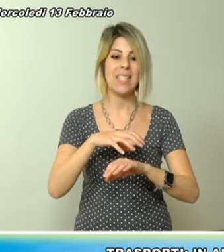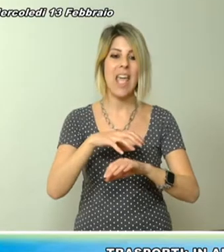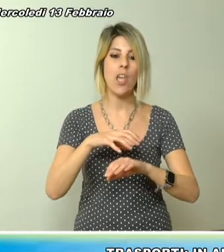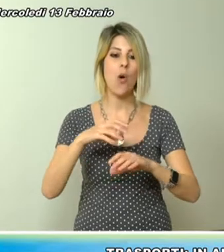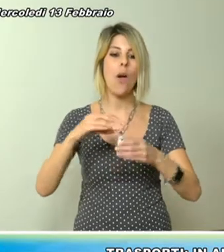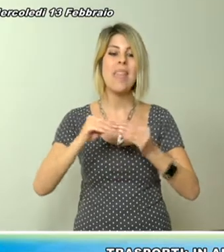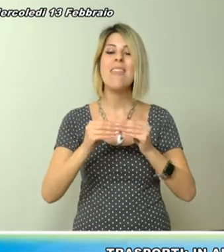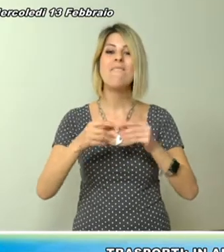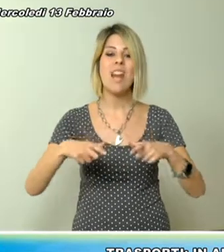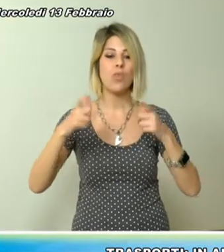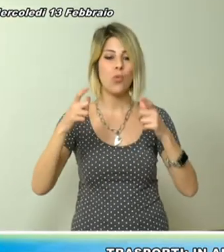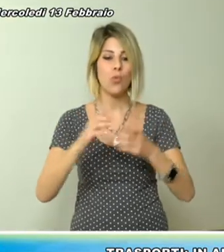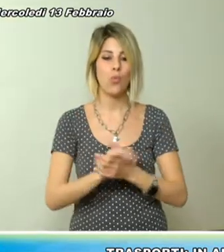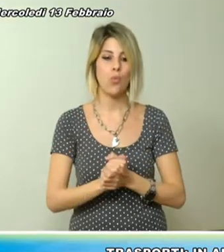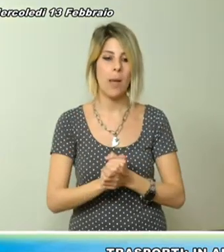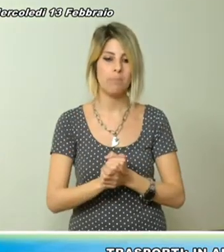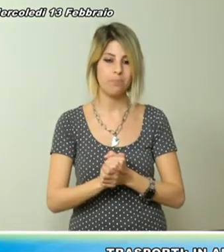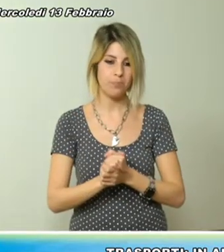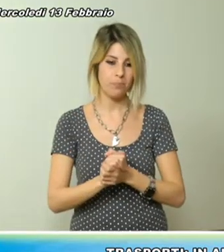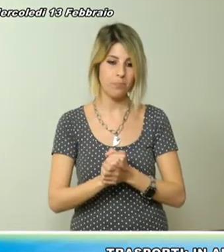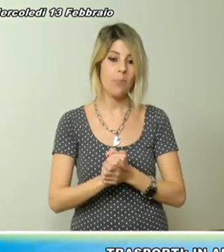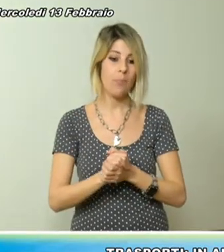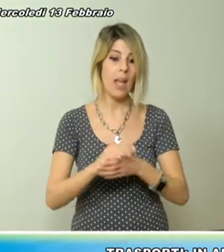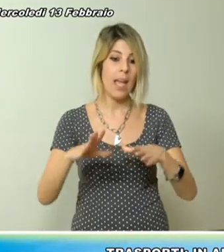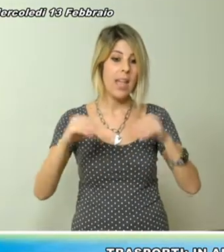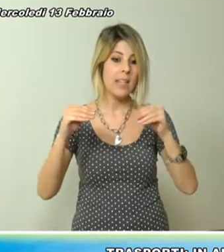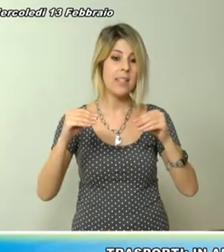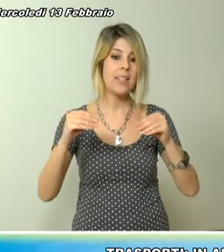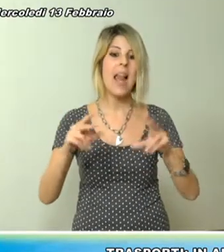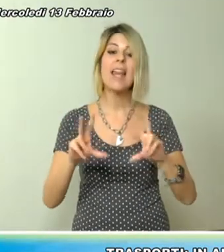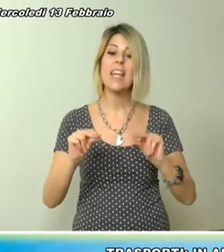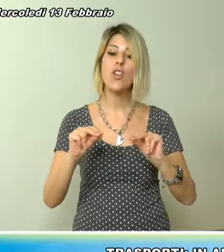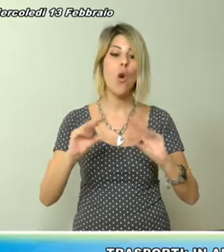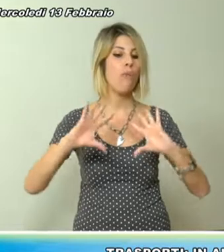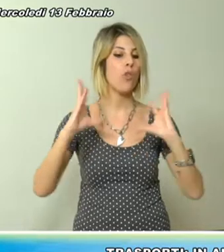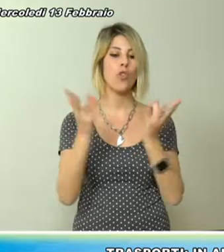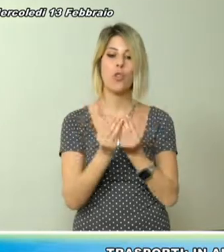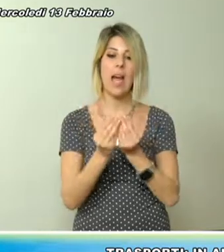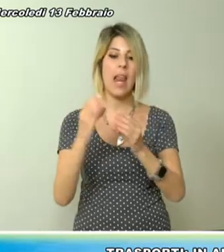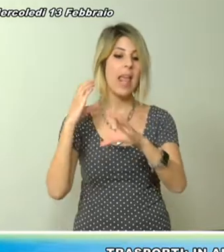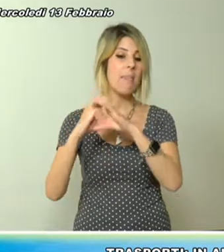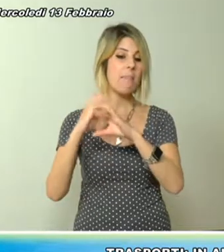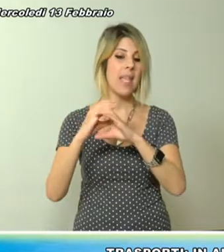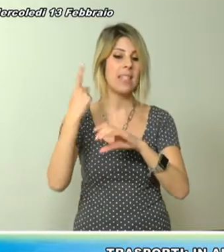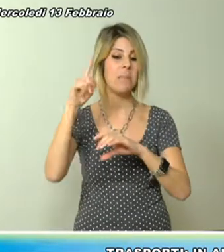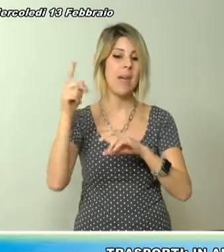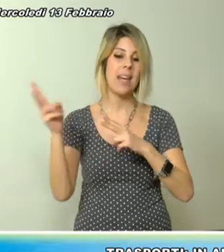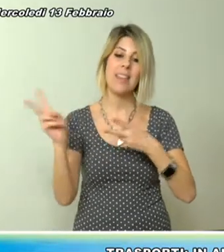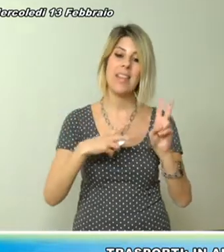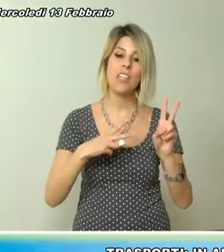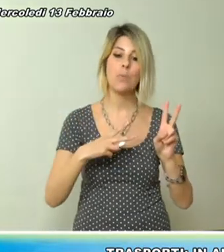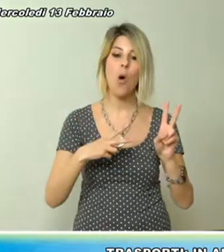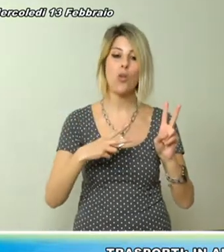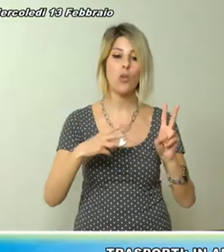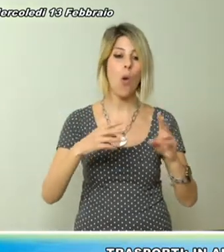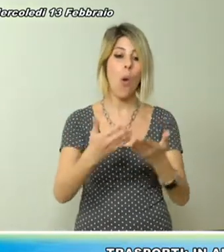Infrastrutture che dà il via libera al primo e concreto rinnovo totale del Parco Mezzi per il trasporto pubblico